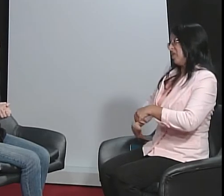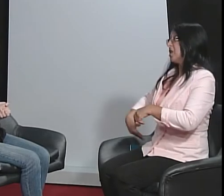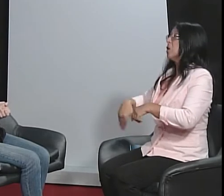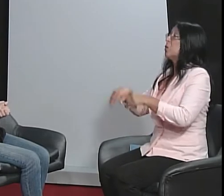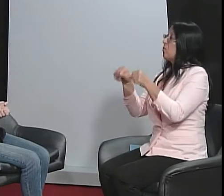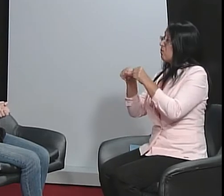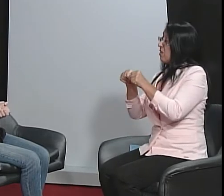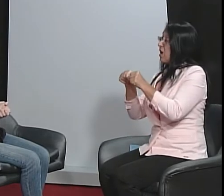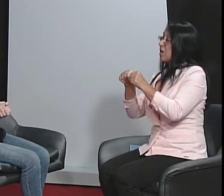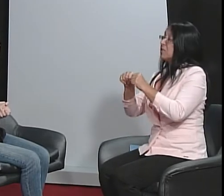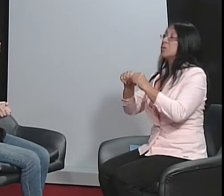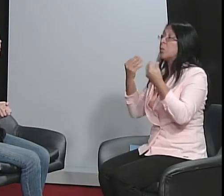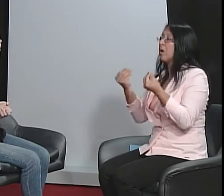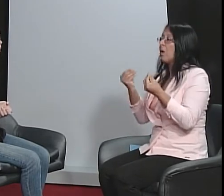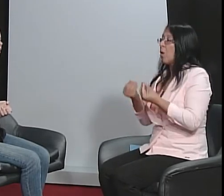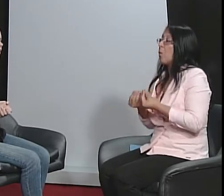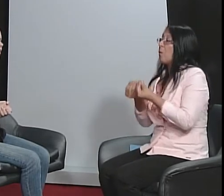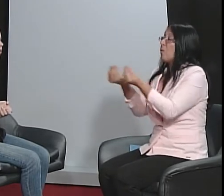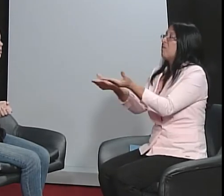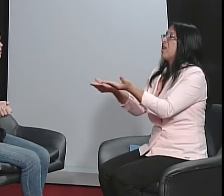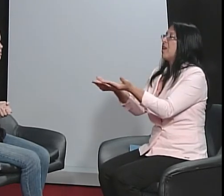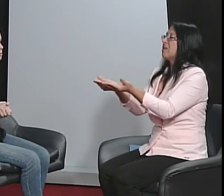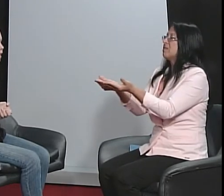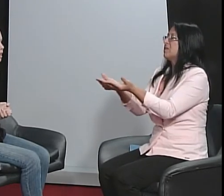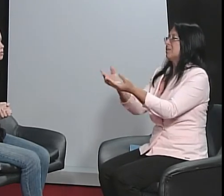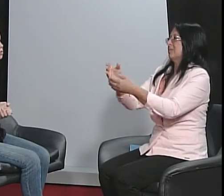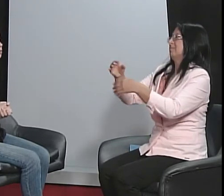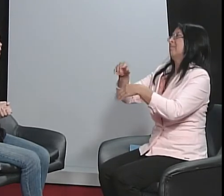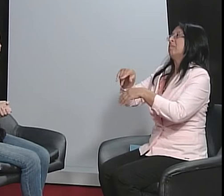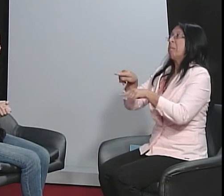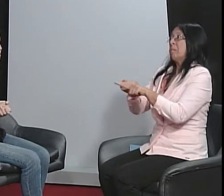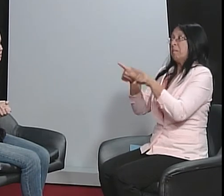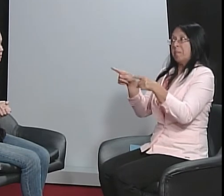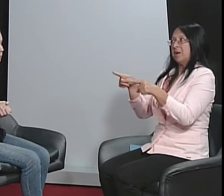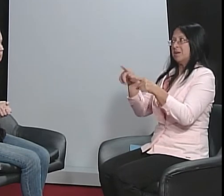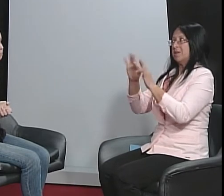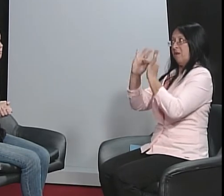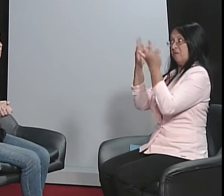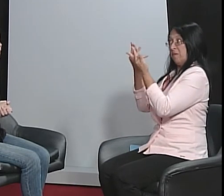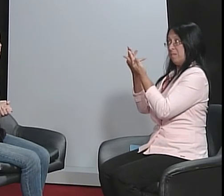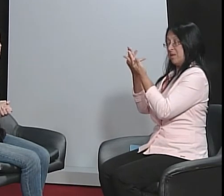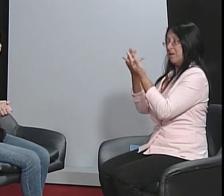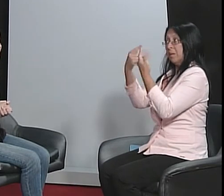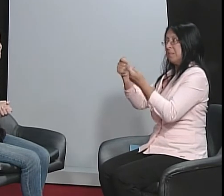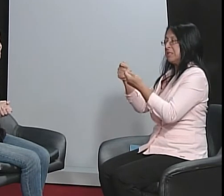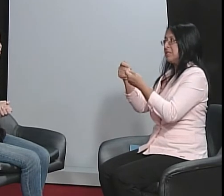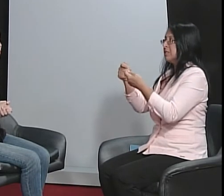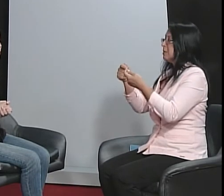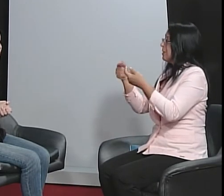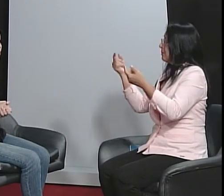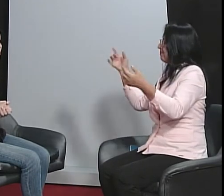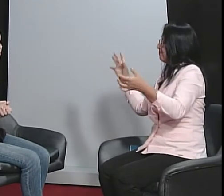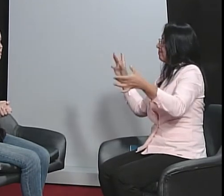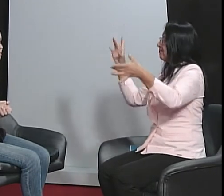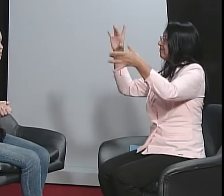até a família. O governo criou esses espaços, oferece, mas a família também precisa